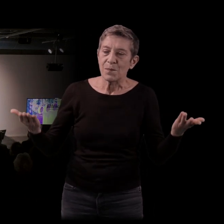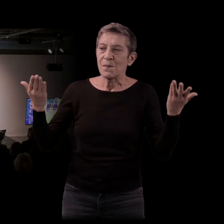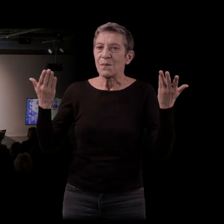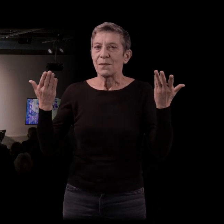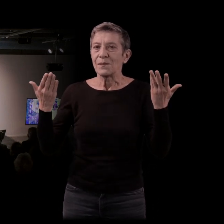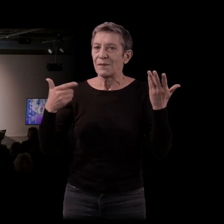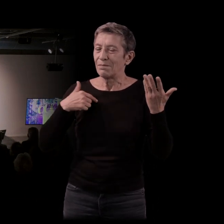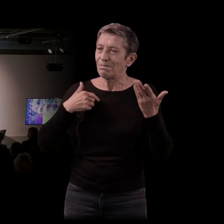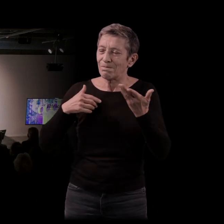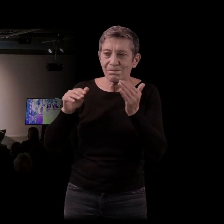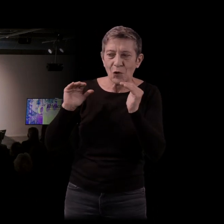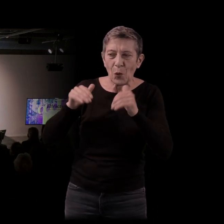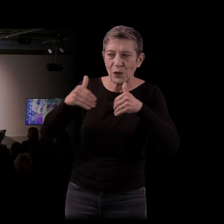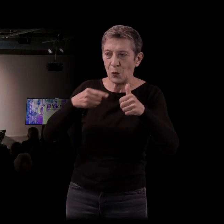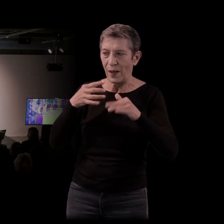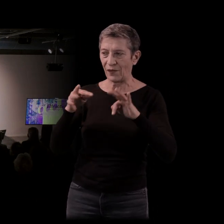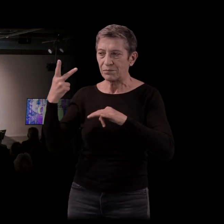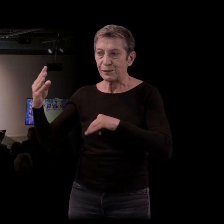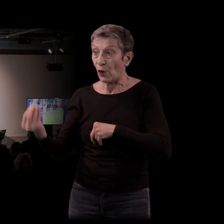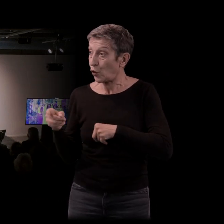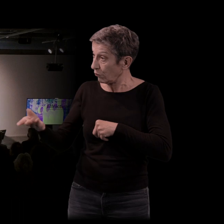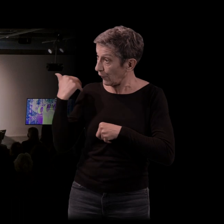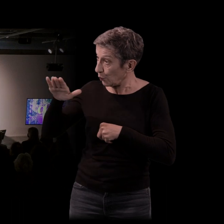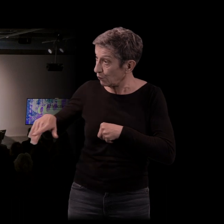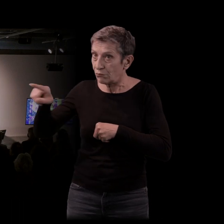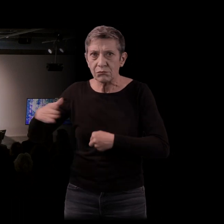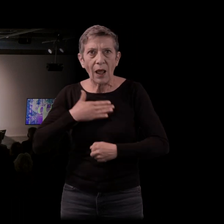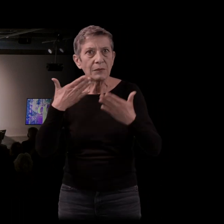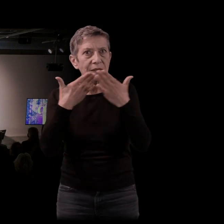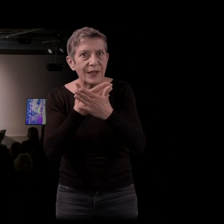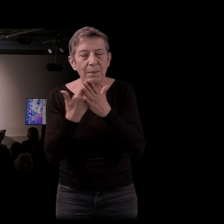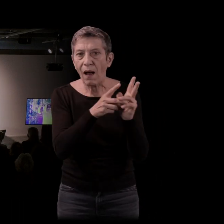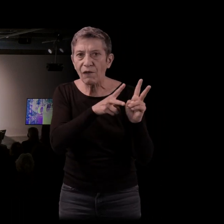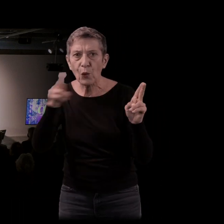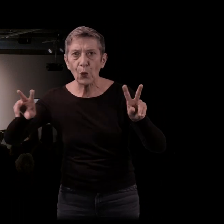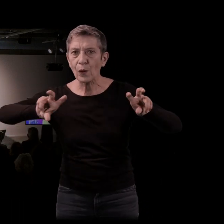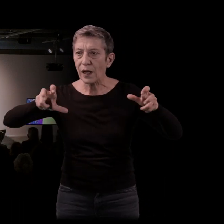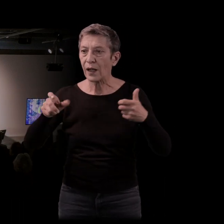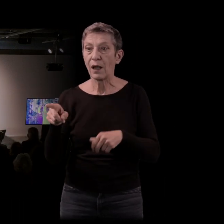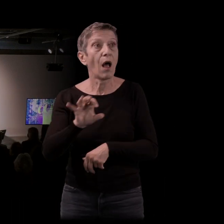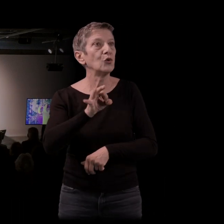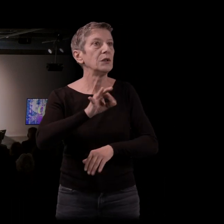'enfance. Est-ce que vous étiez déjà cinéphile ? Est-ce que vous aimiez les feuilletons télévisés ? Des choses comme ça ? Oui, oui, oui. Alors ça, je dévoie.